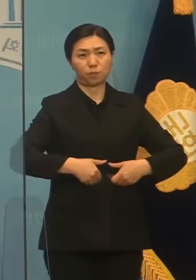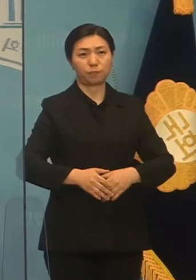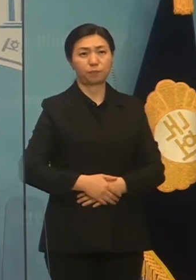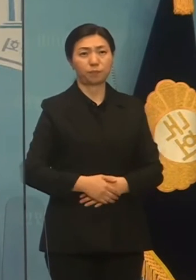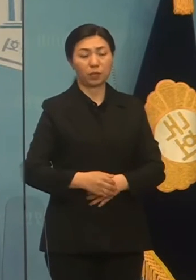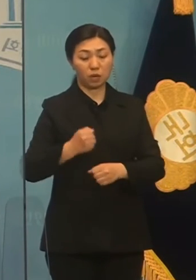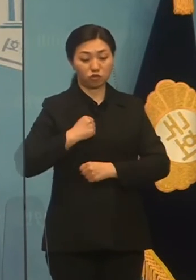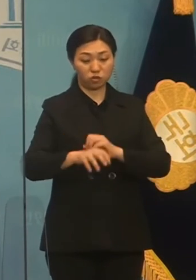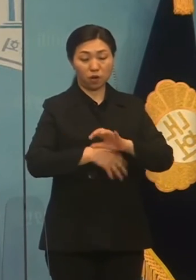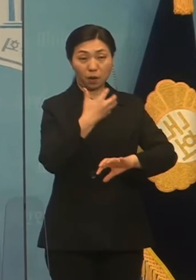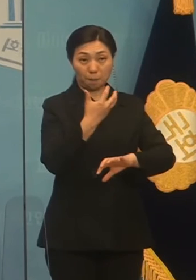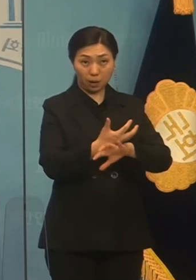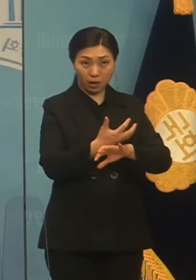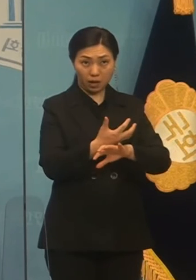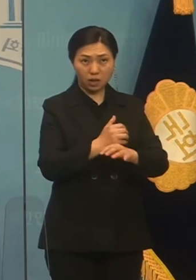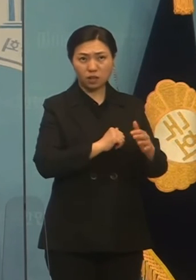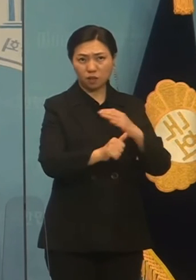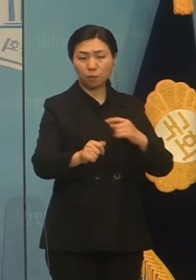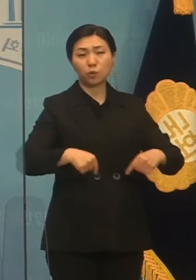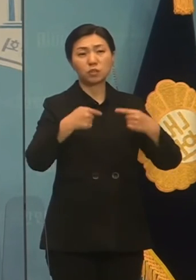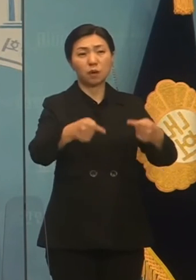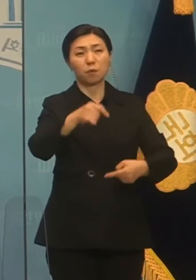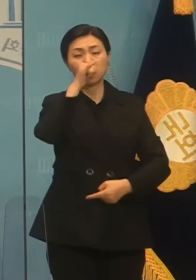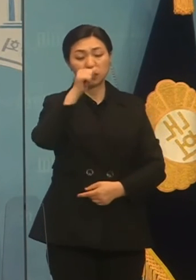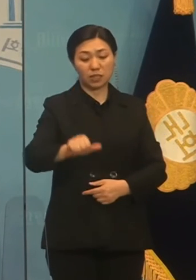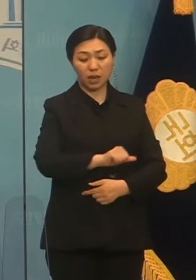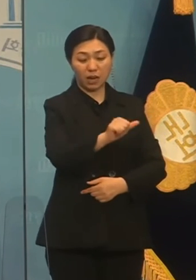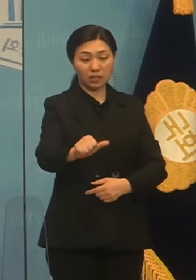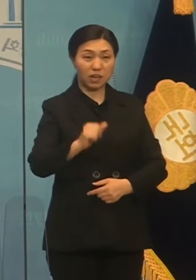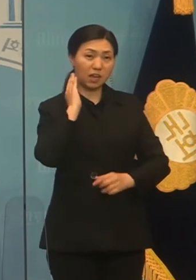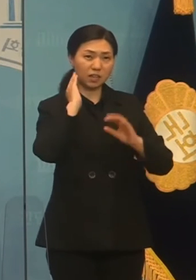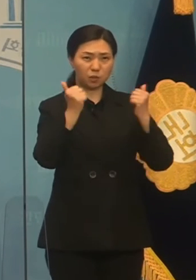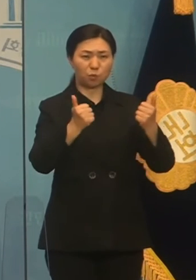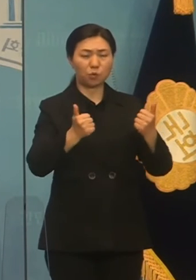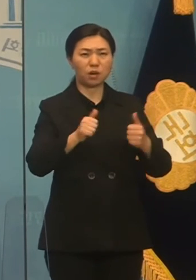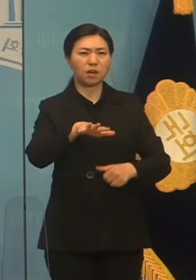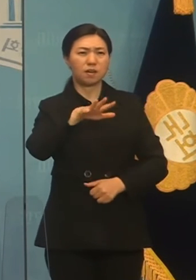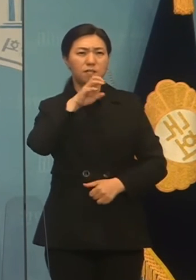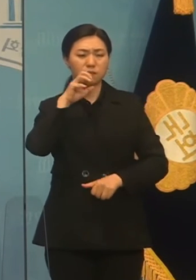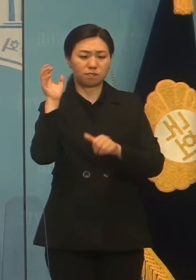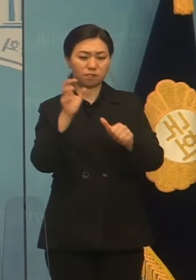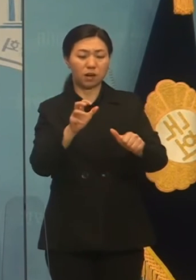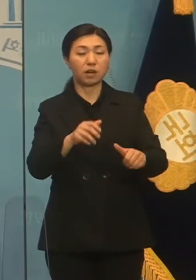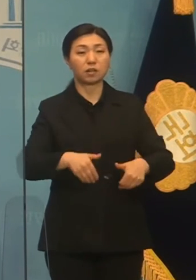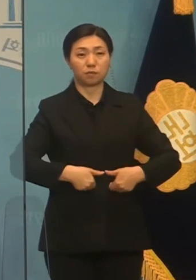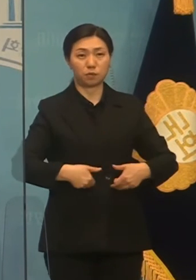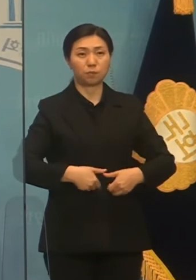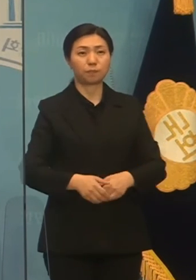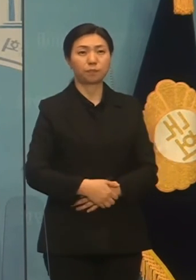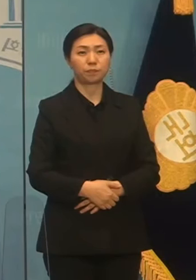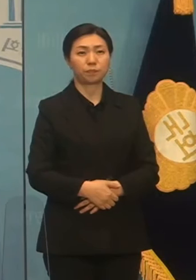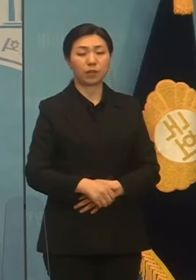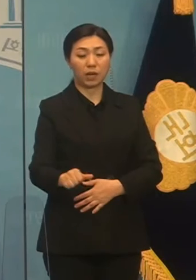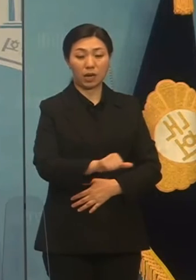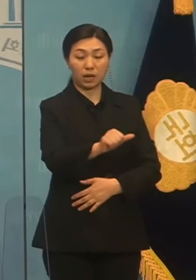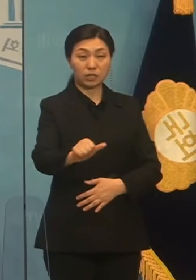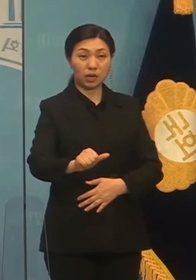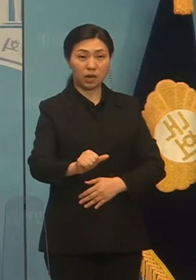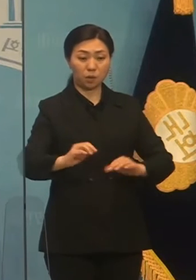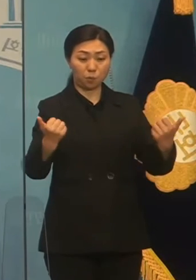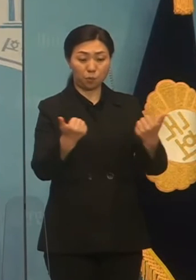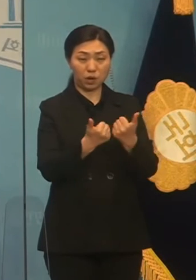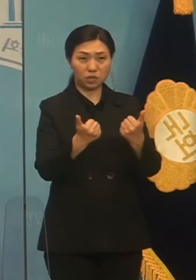쿠텔타 주역이 참석하는 이번 아세안 정상회의를 극탄합니다. 아베아인공군 쿠텔타 주역을